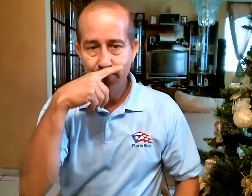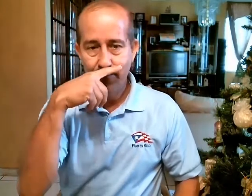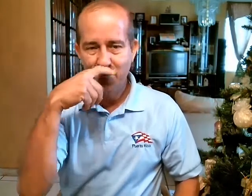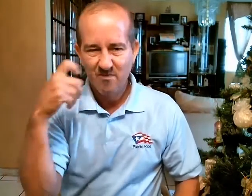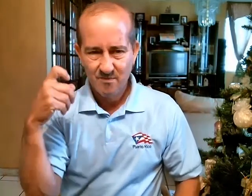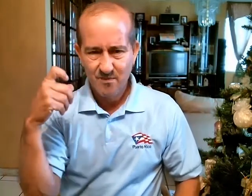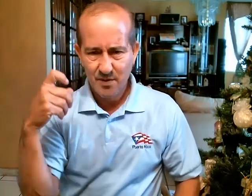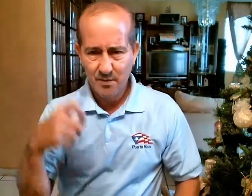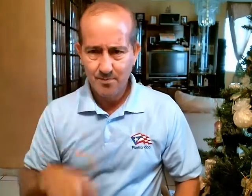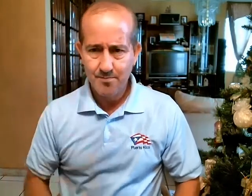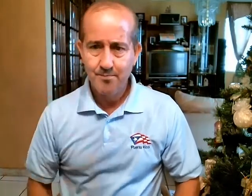Feo